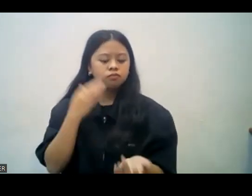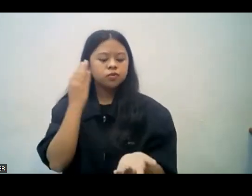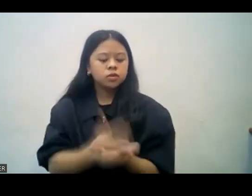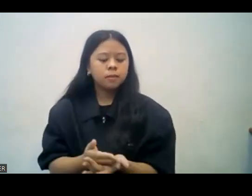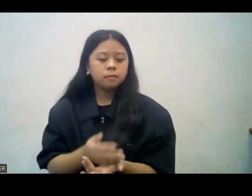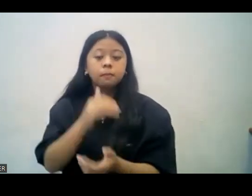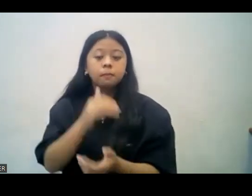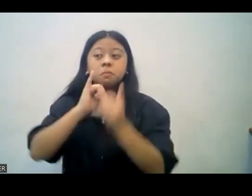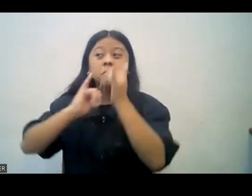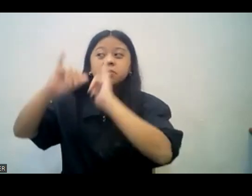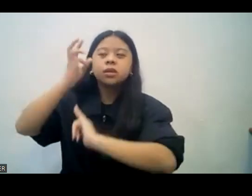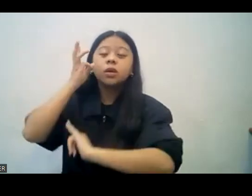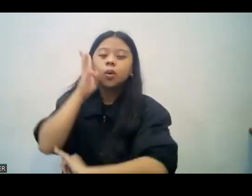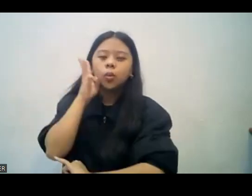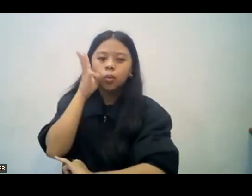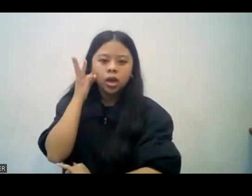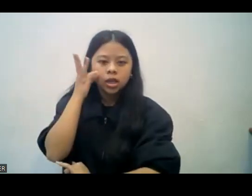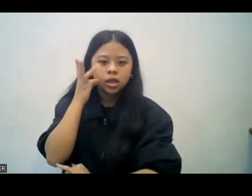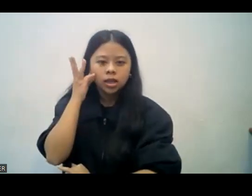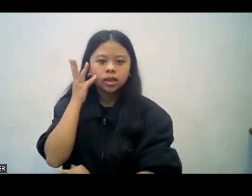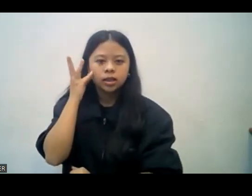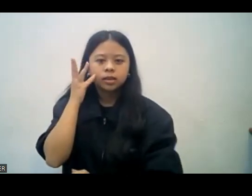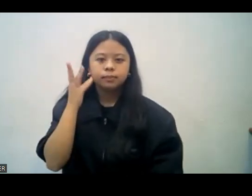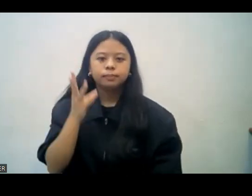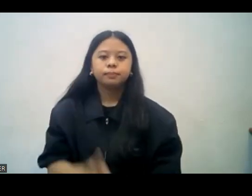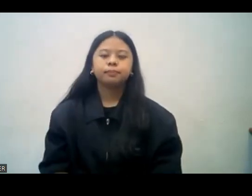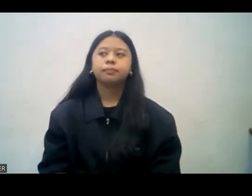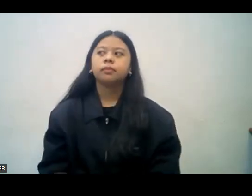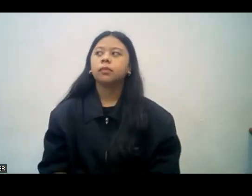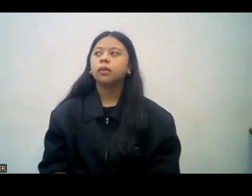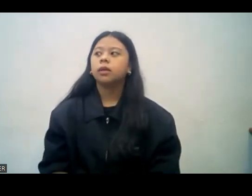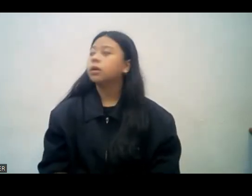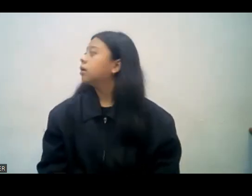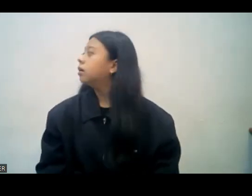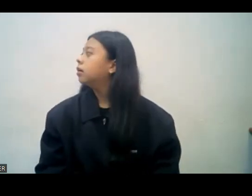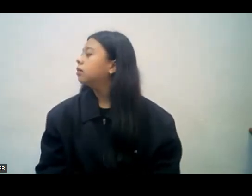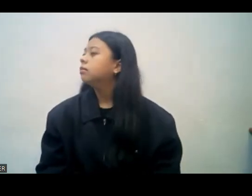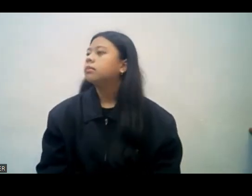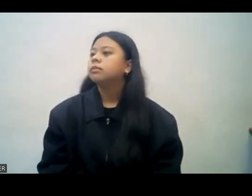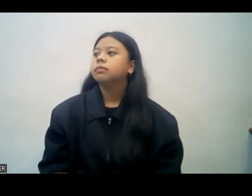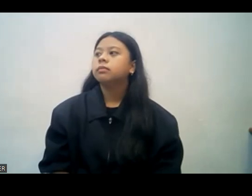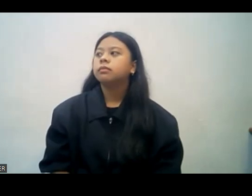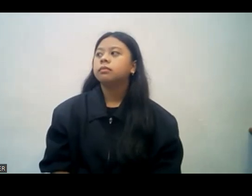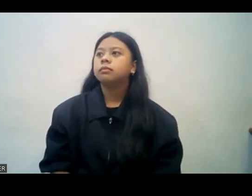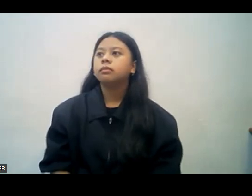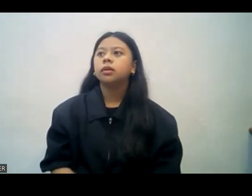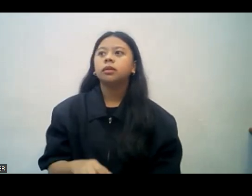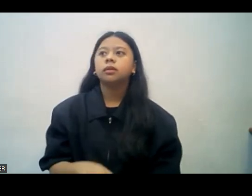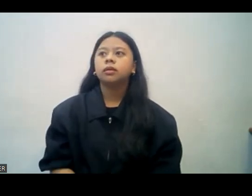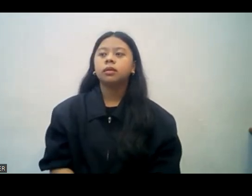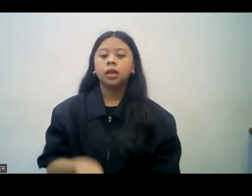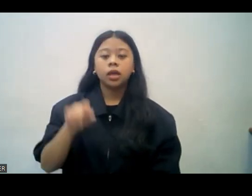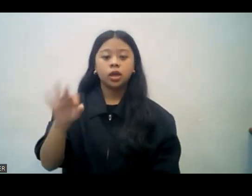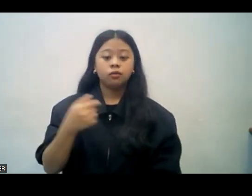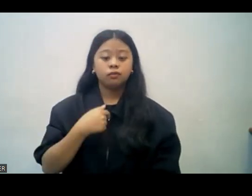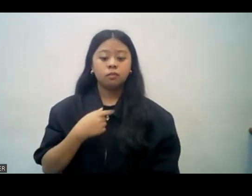So, when all my friends gathered for celebrate me, I reject to drink the